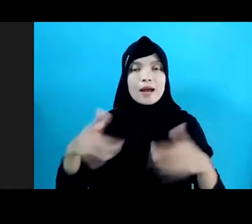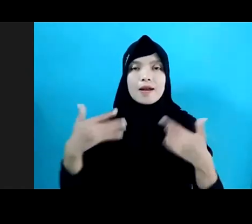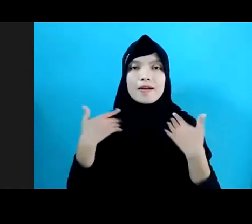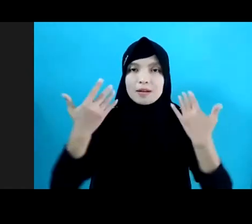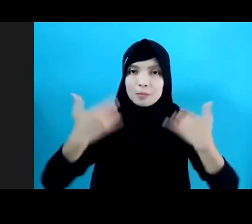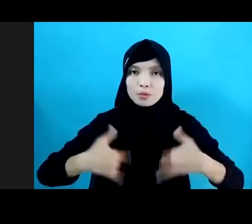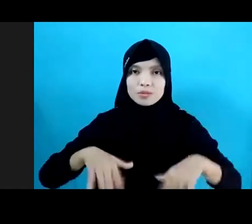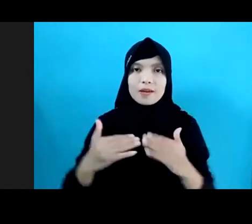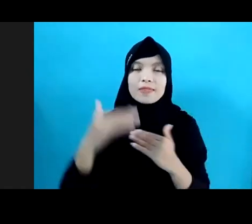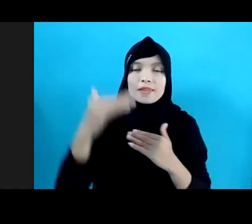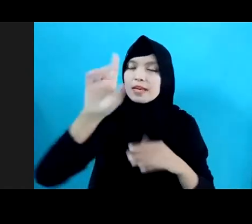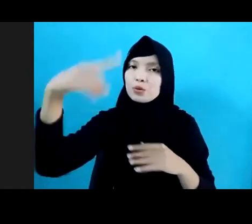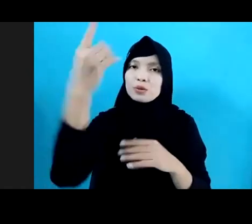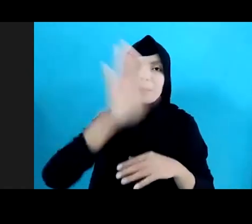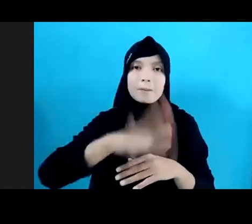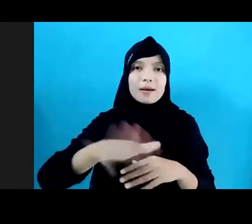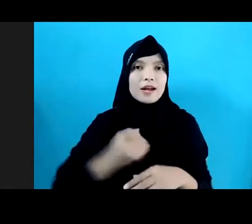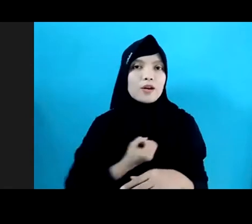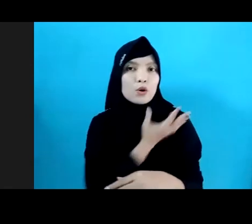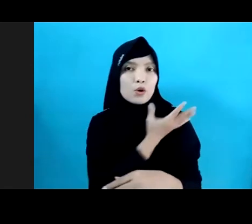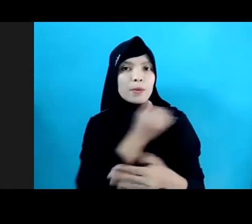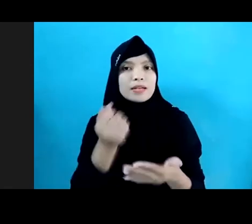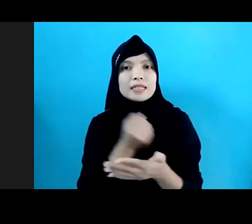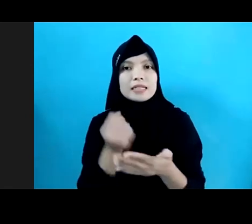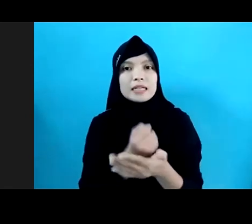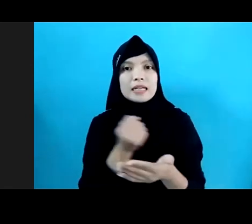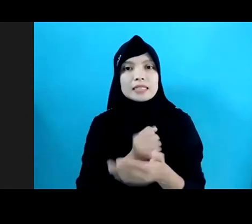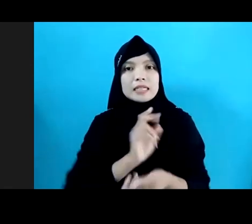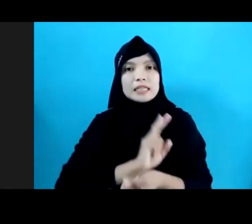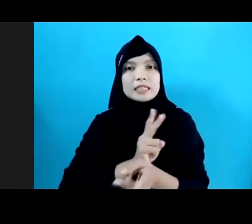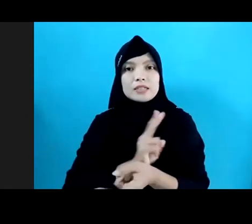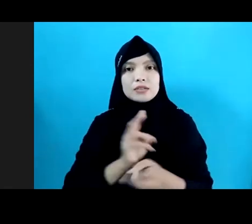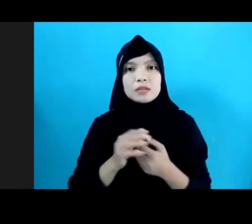Kekerasan Seksual Beliau Bahkan Terlibat Di Dalam Pendirian EGPAT